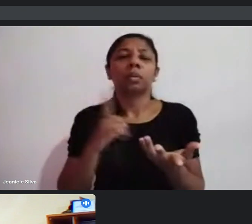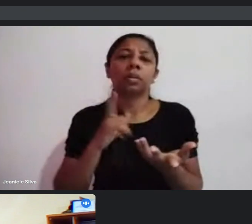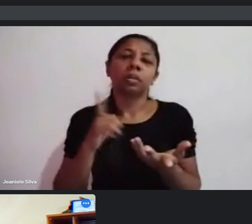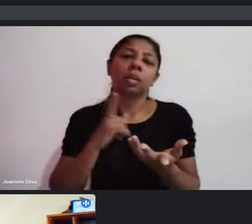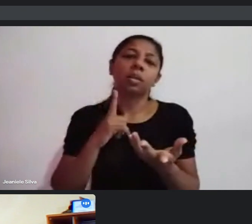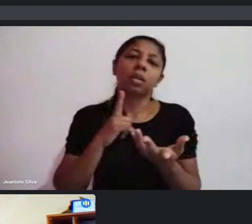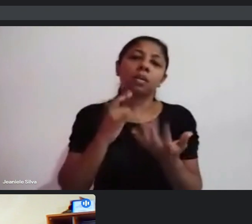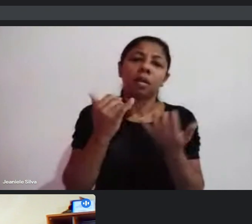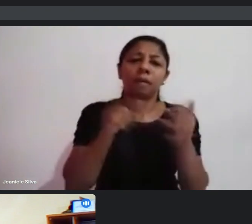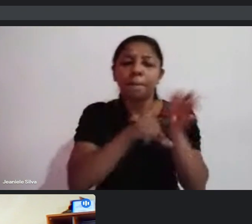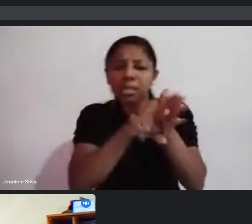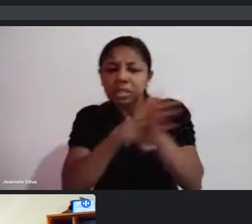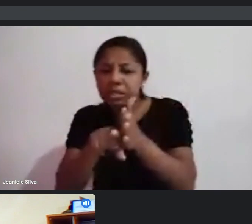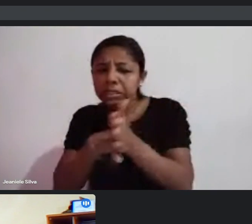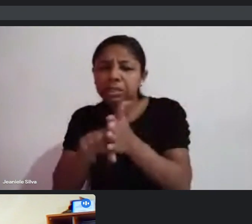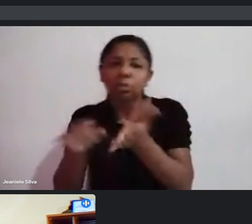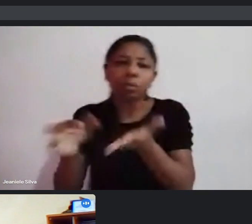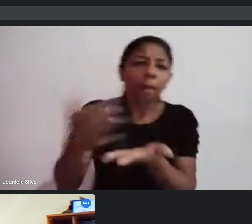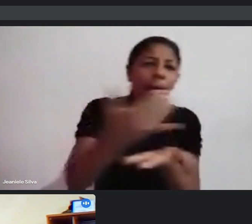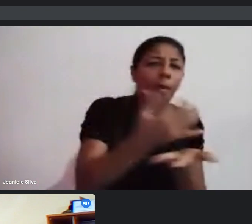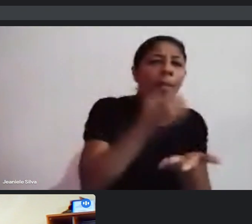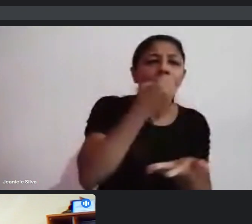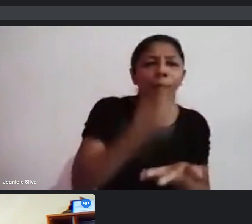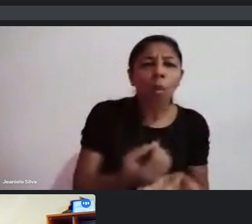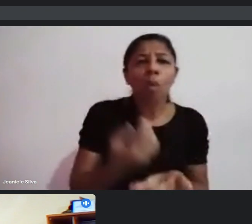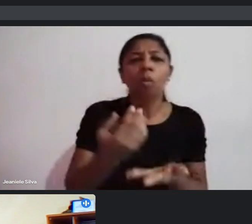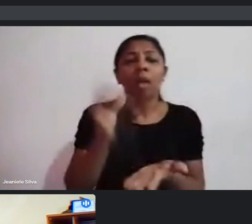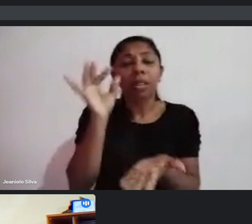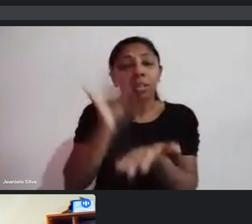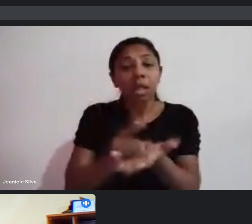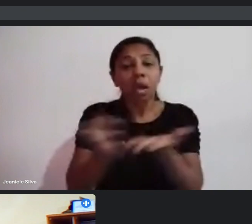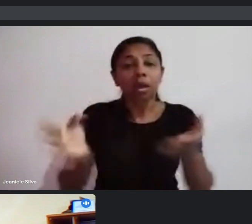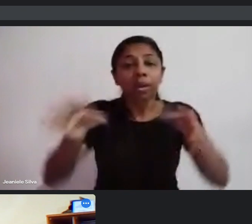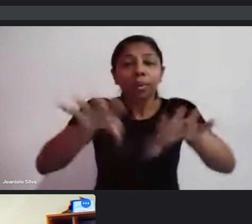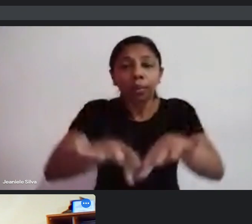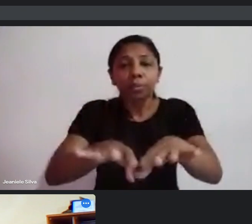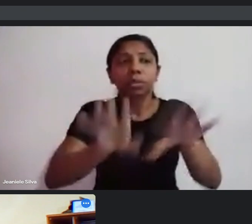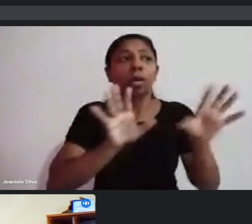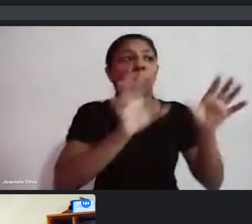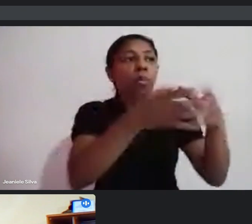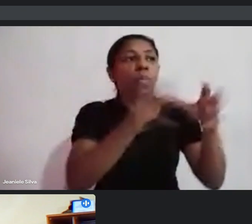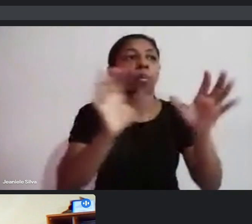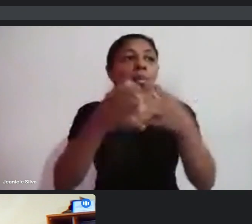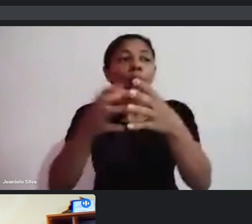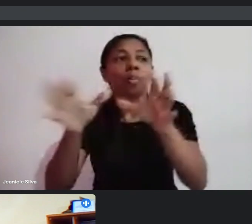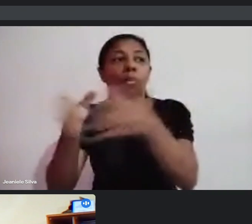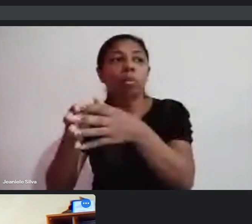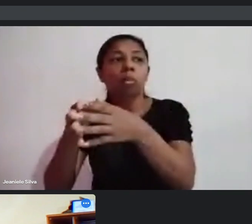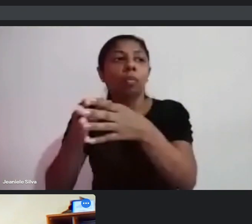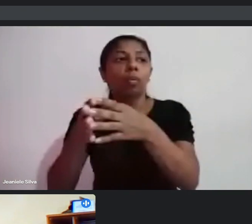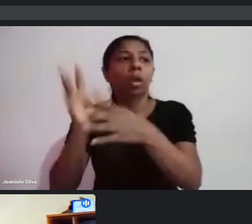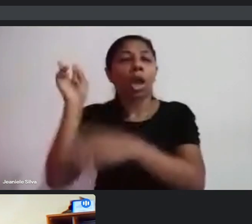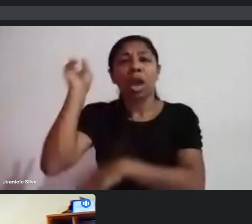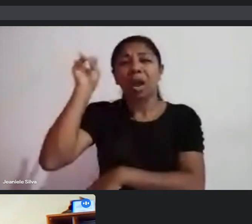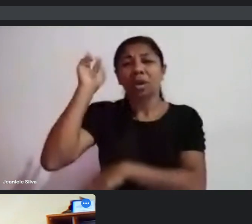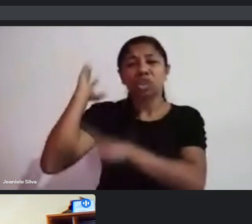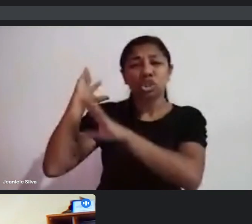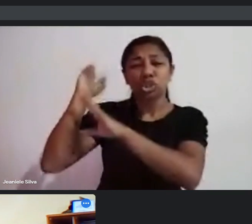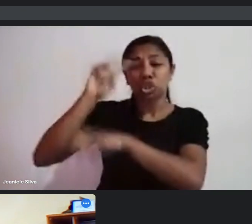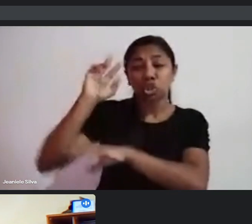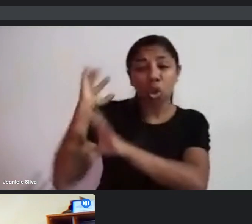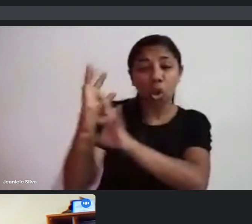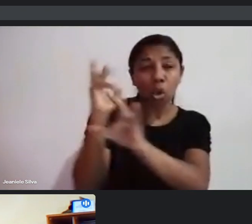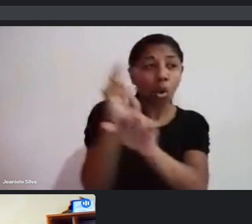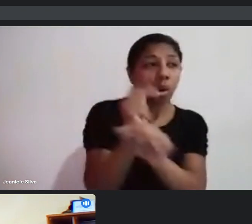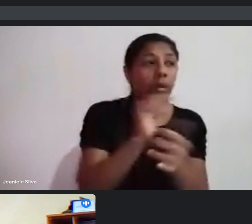para que a gente possa garantir a ilusão desses focos e comunidades historicamente excluídos. Então, tem